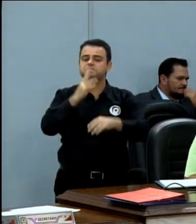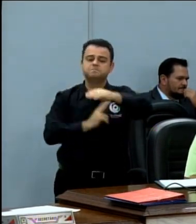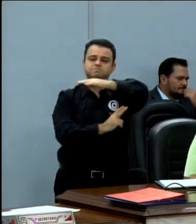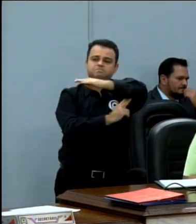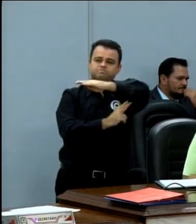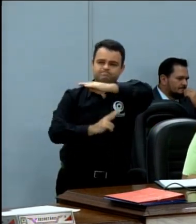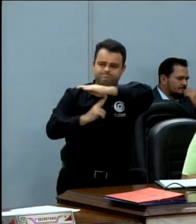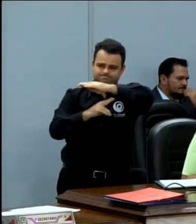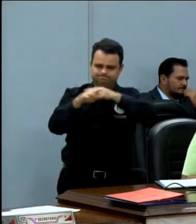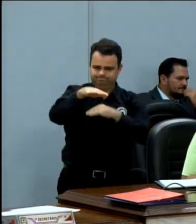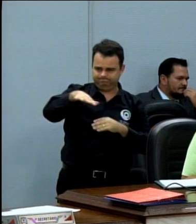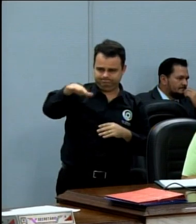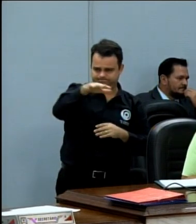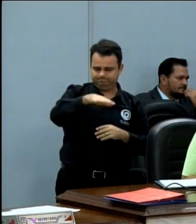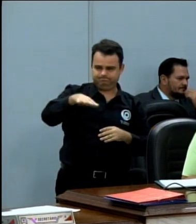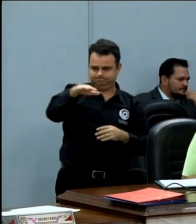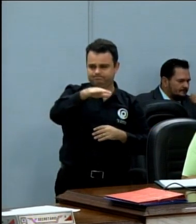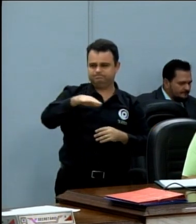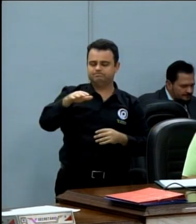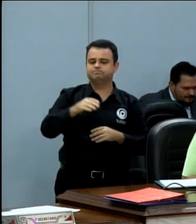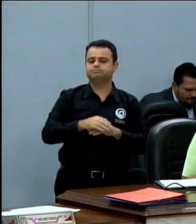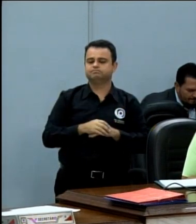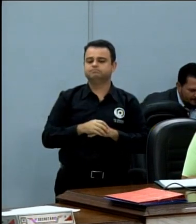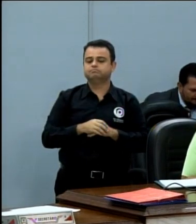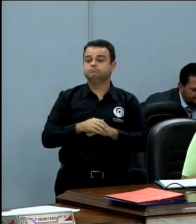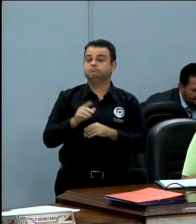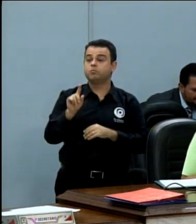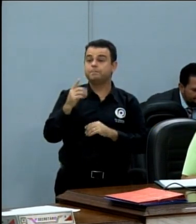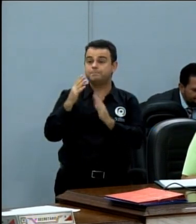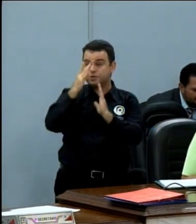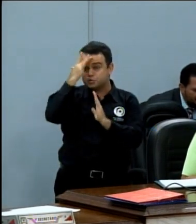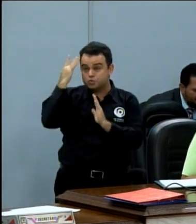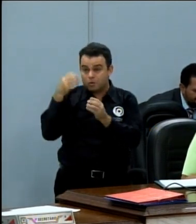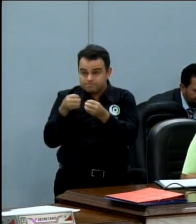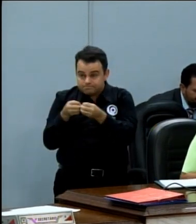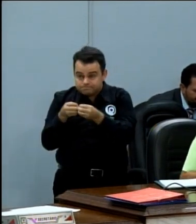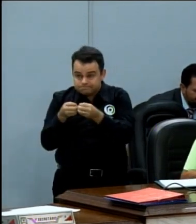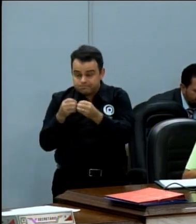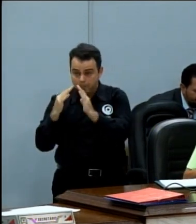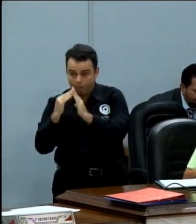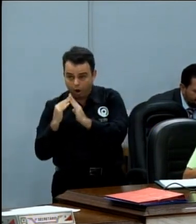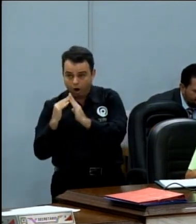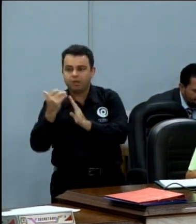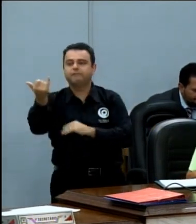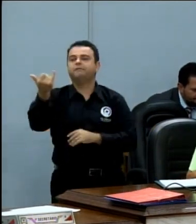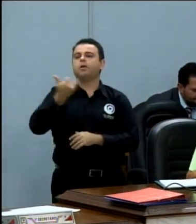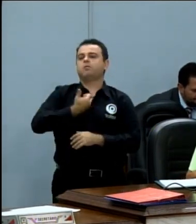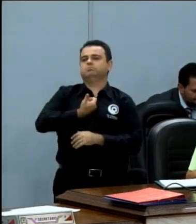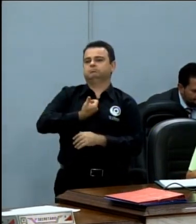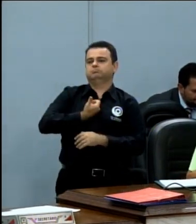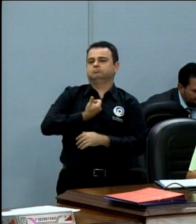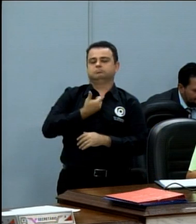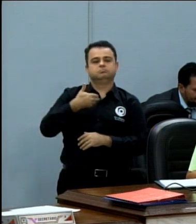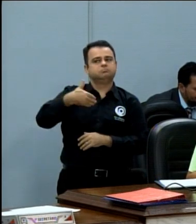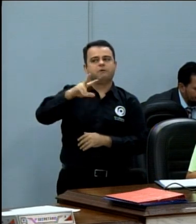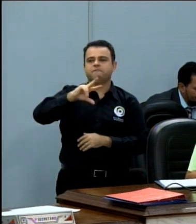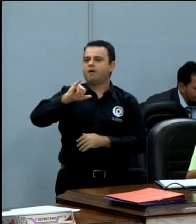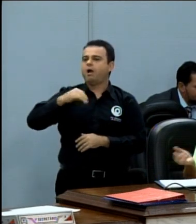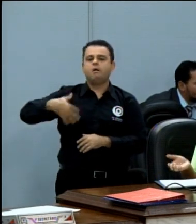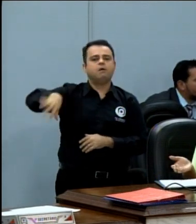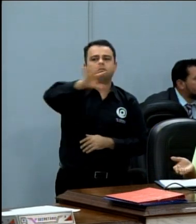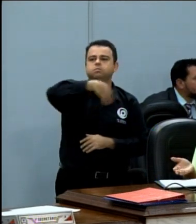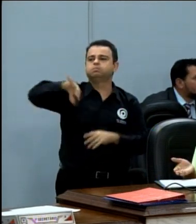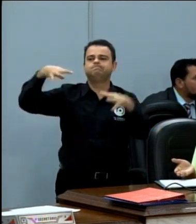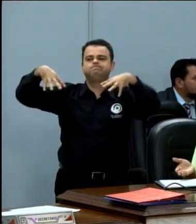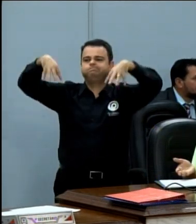o Landa Bassetti. Então, foi um morador ali da proximidade, nos acionou, porque vai ficar tudo apagado, e os cobres são grandes.